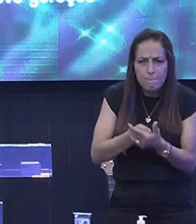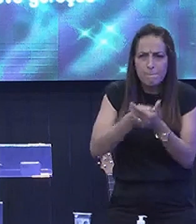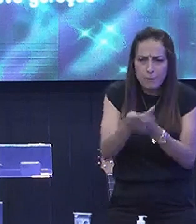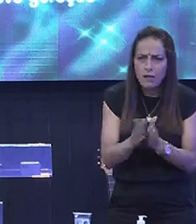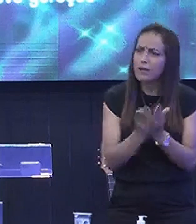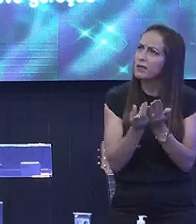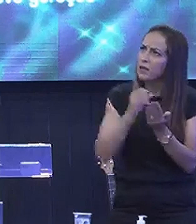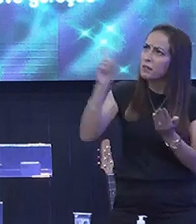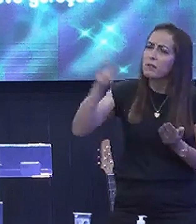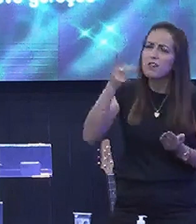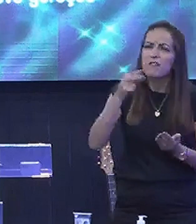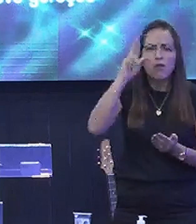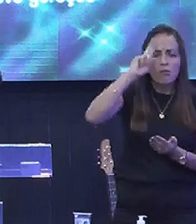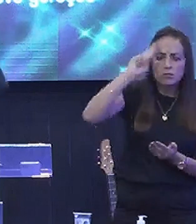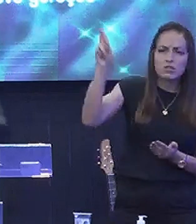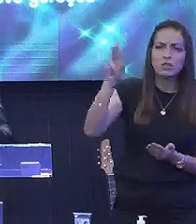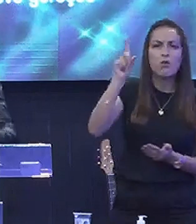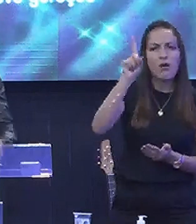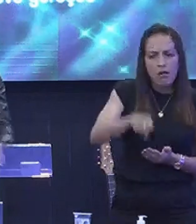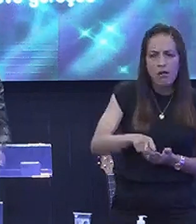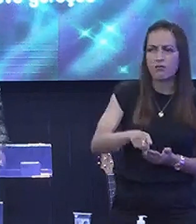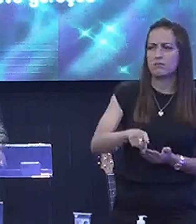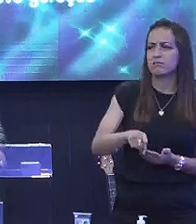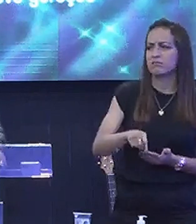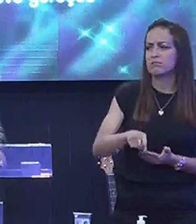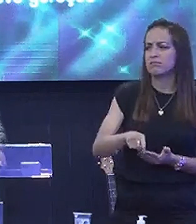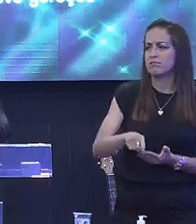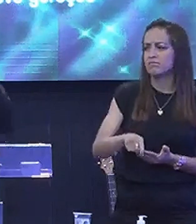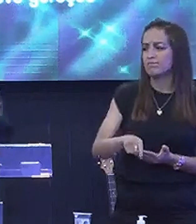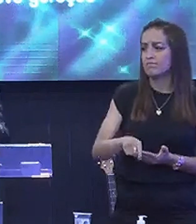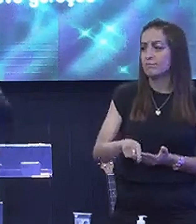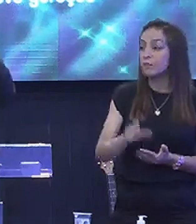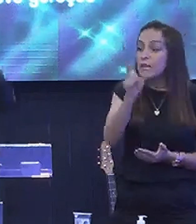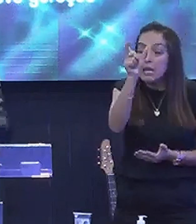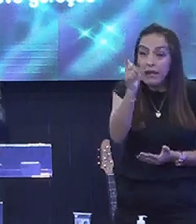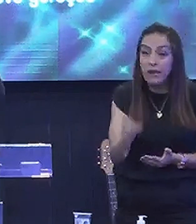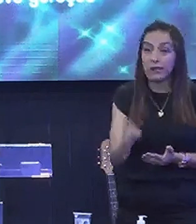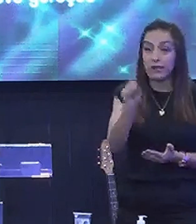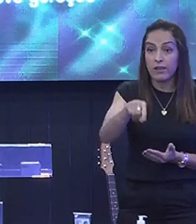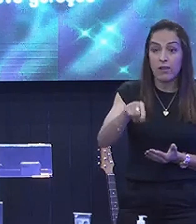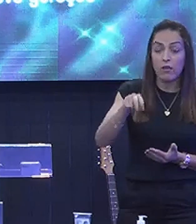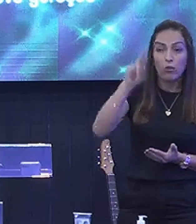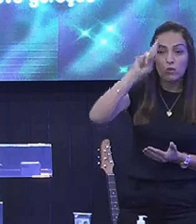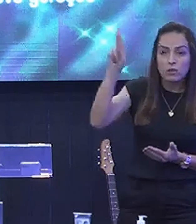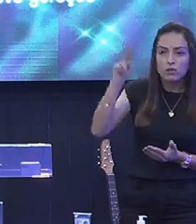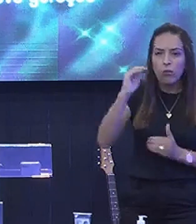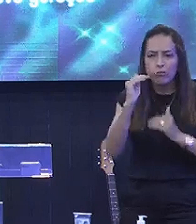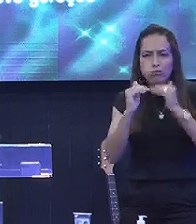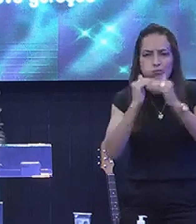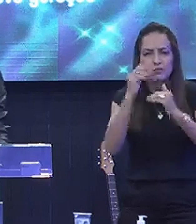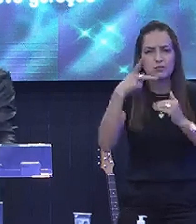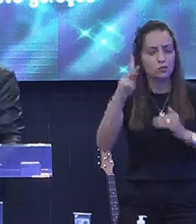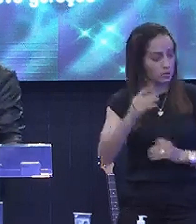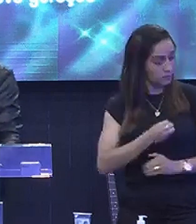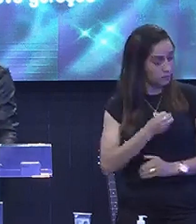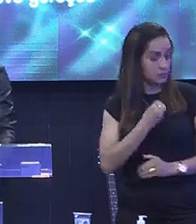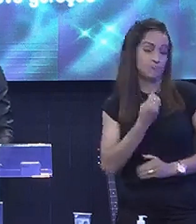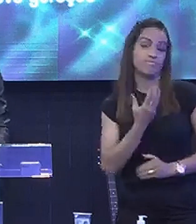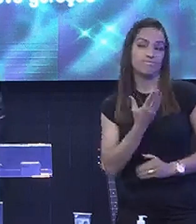Bíblia fala O Senhor É Senhor Amado Ele é o Senhor De cada processo Na sua vida